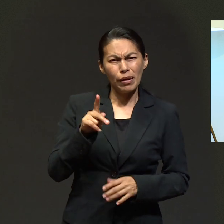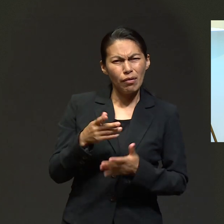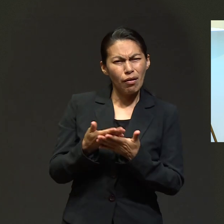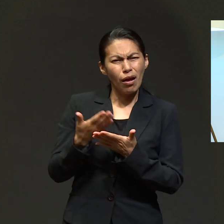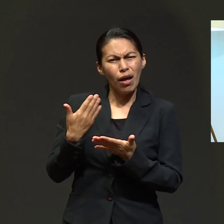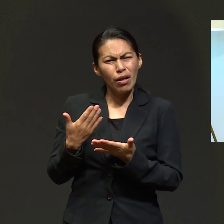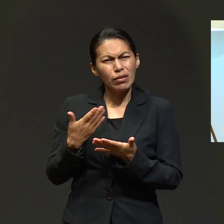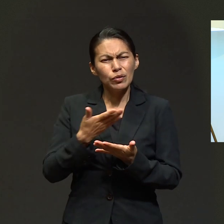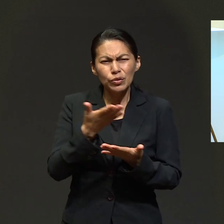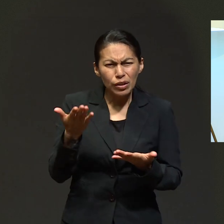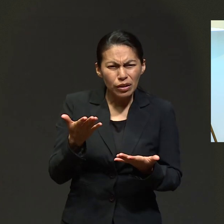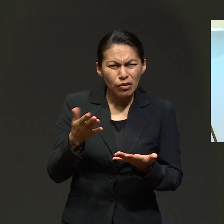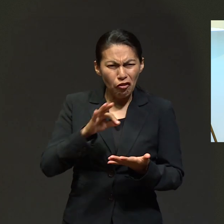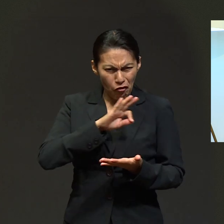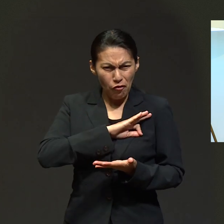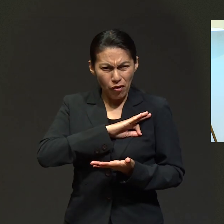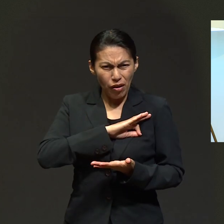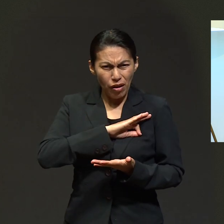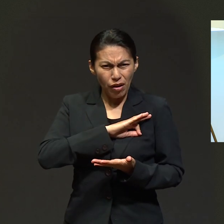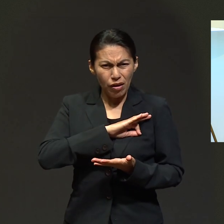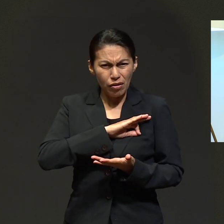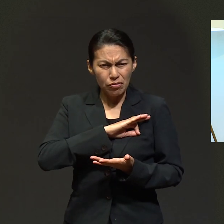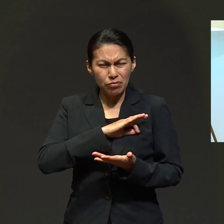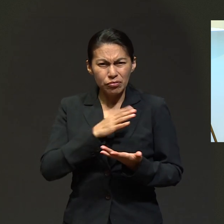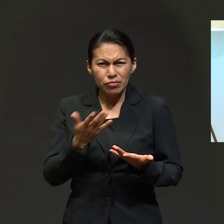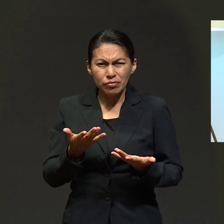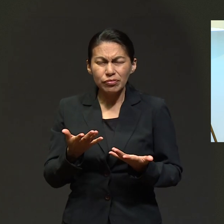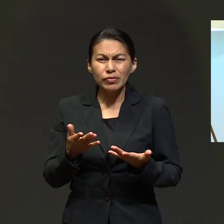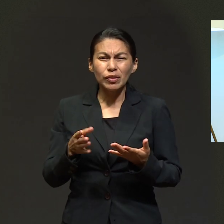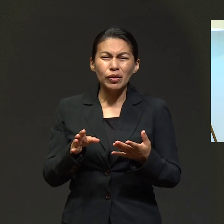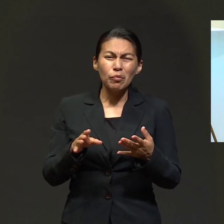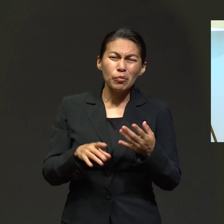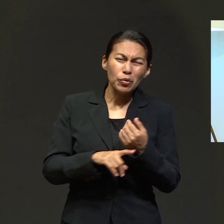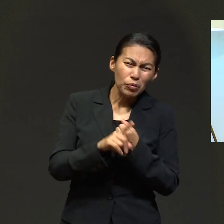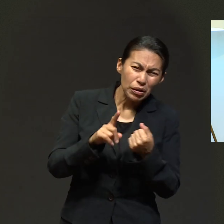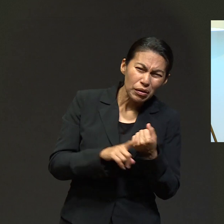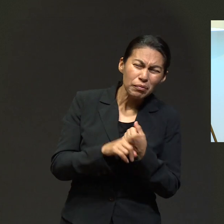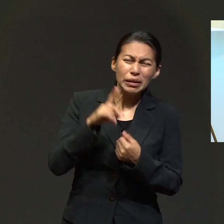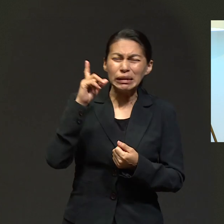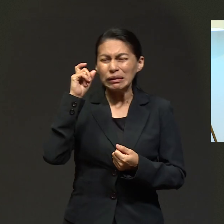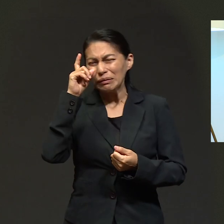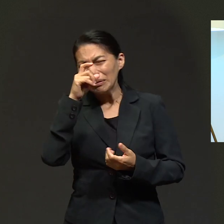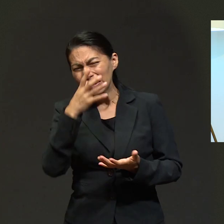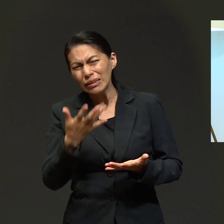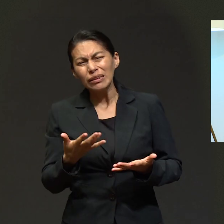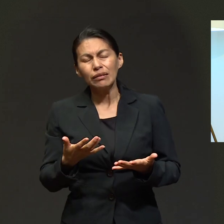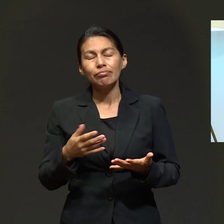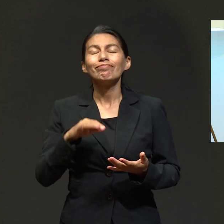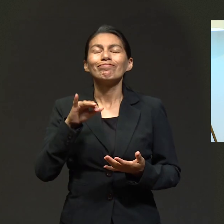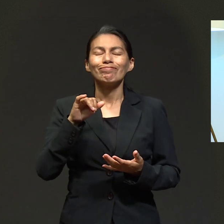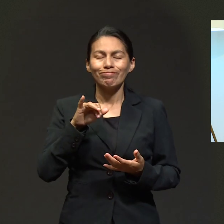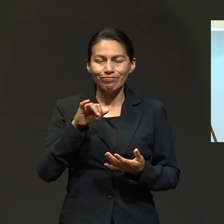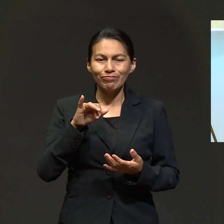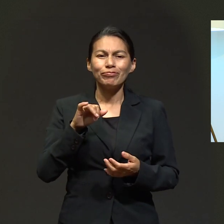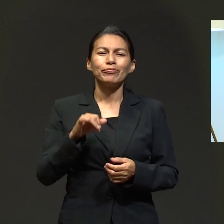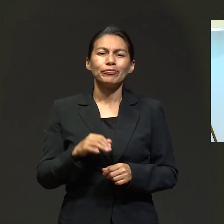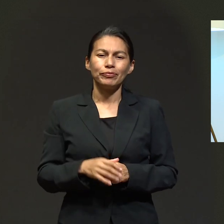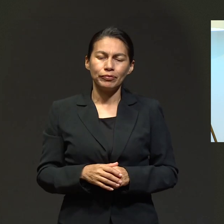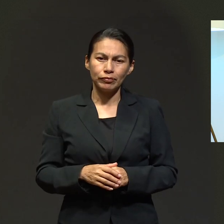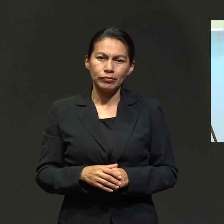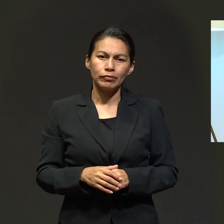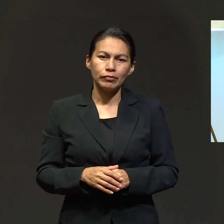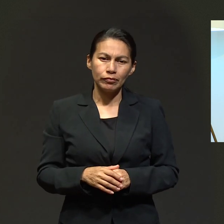Pero no sin antes, ustedes tuvieron que caminar por fe. Y aún en situaciones